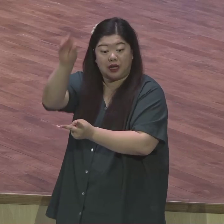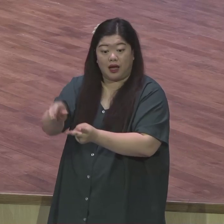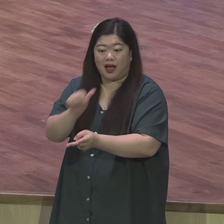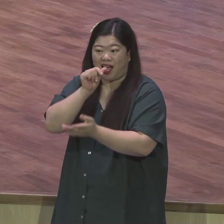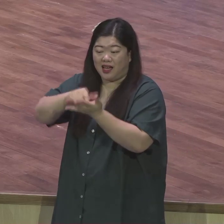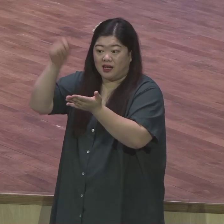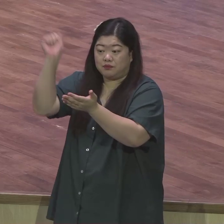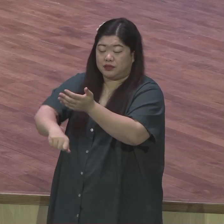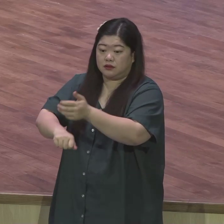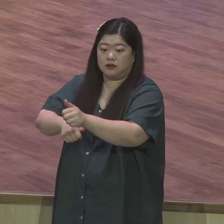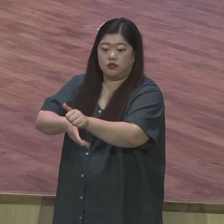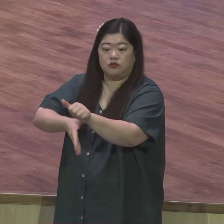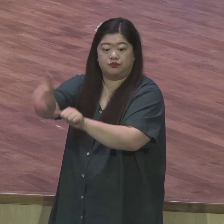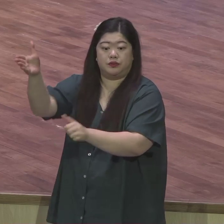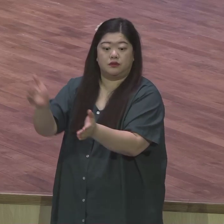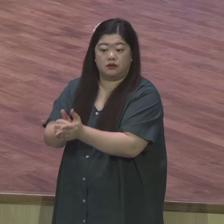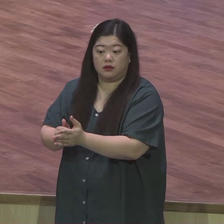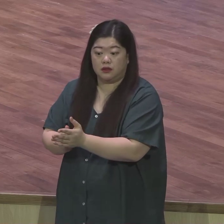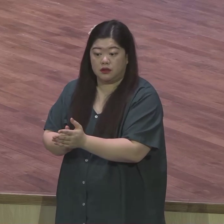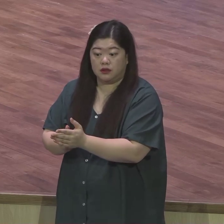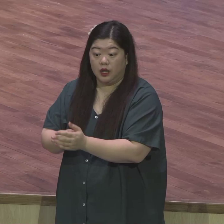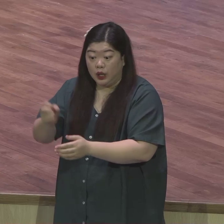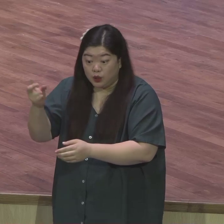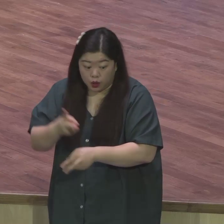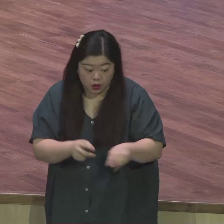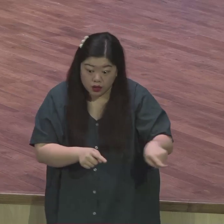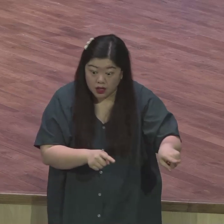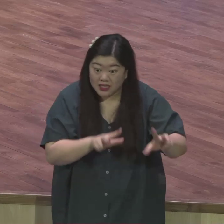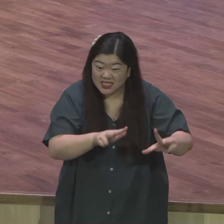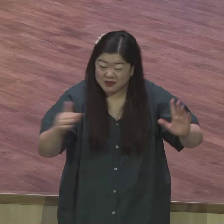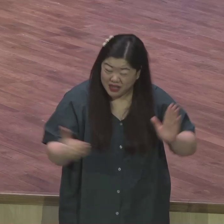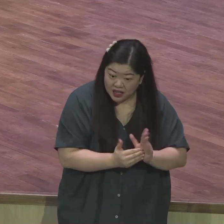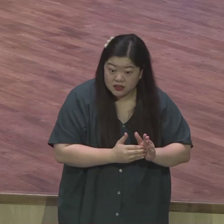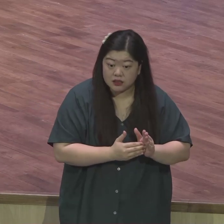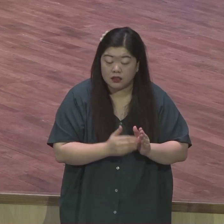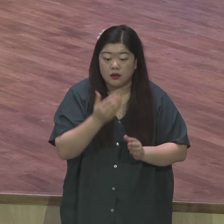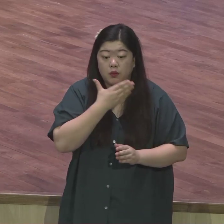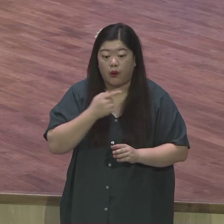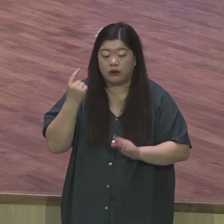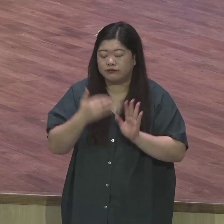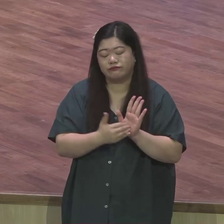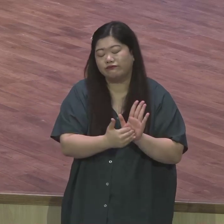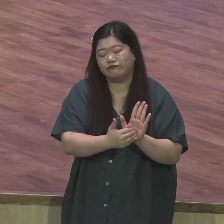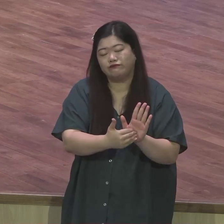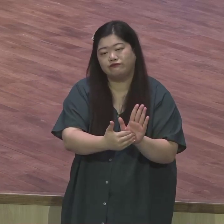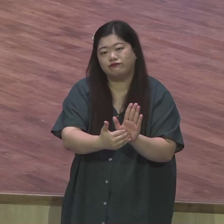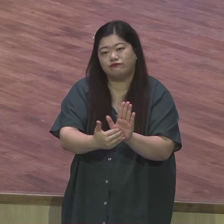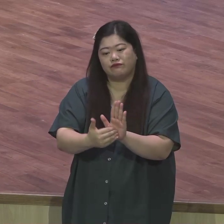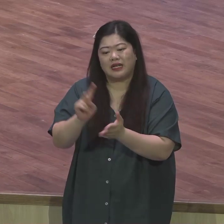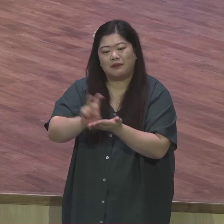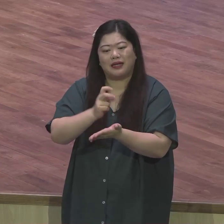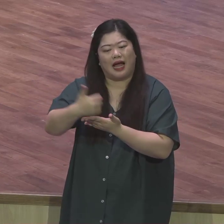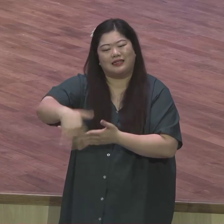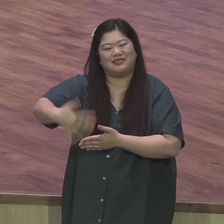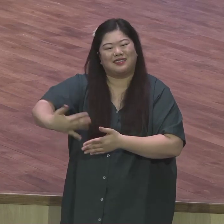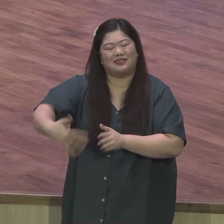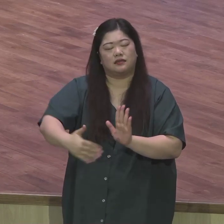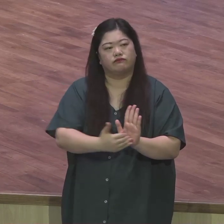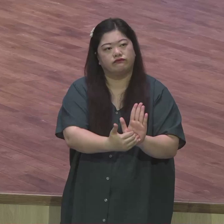지금까지도 지금까지도 복음을 받아들이지 않습니다 이스라엘에 가서